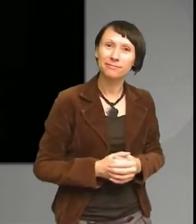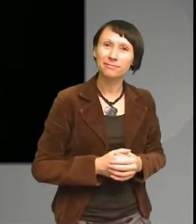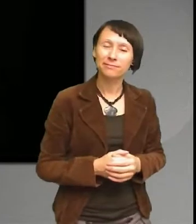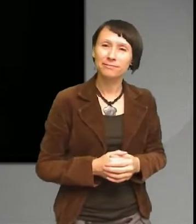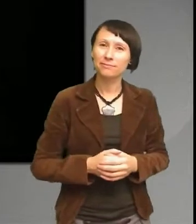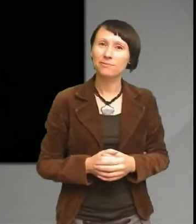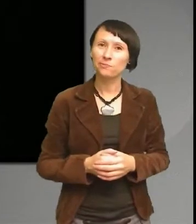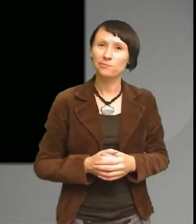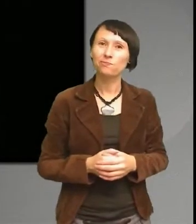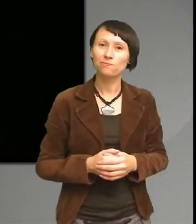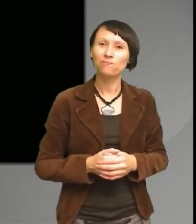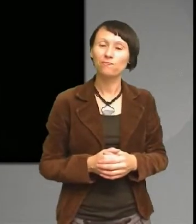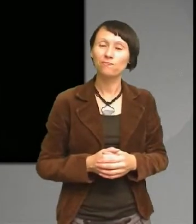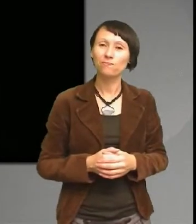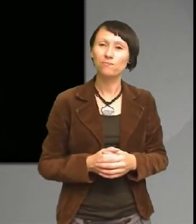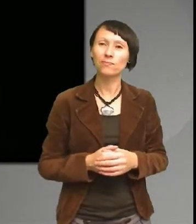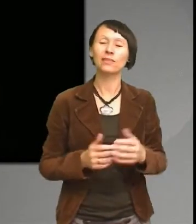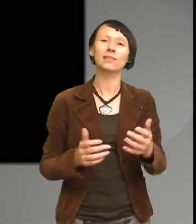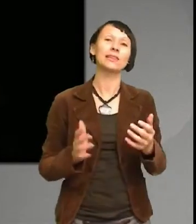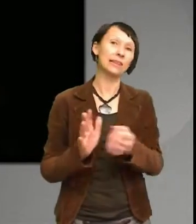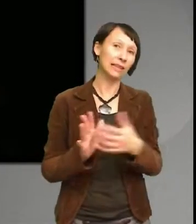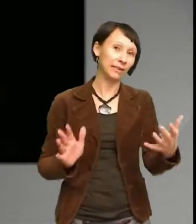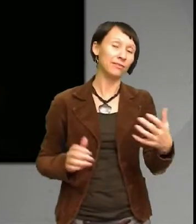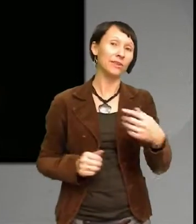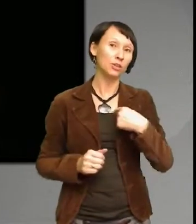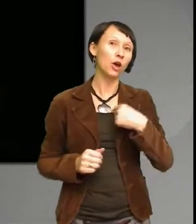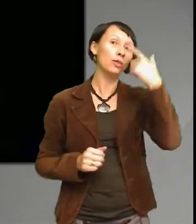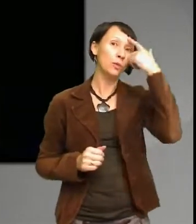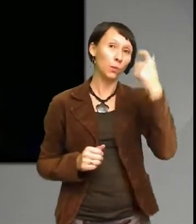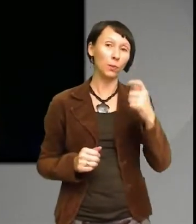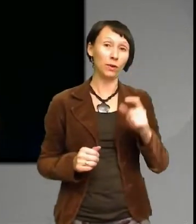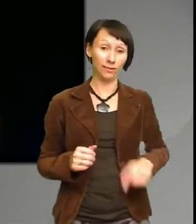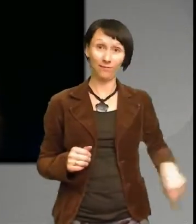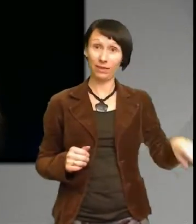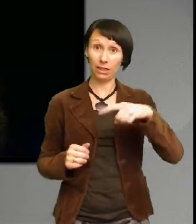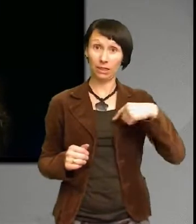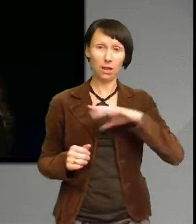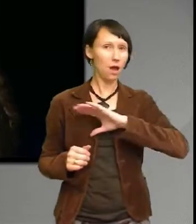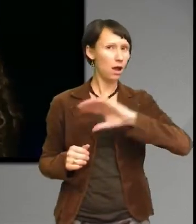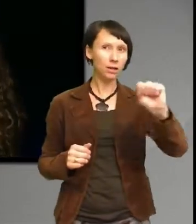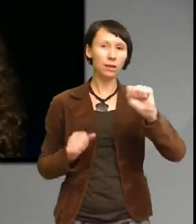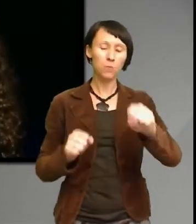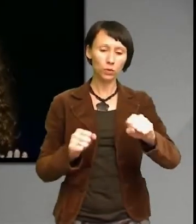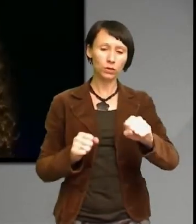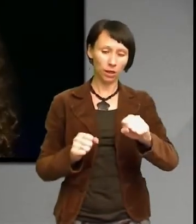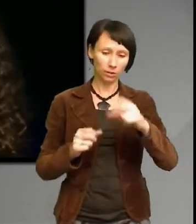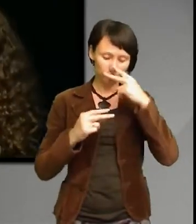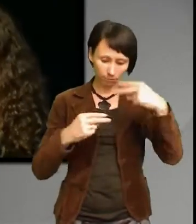därför därför tror jag att vi alla måste hitta vår hållbarhetsfråga för mig råkar det bli